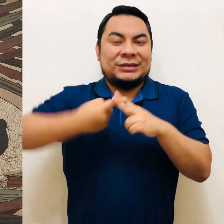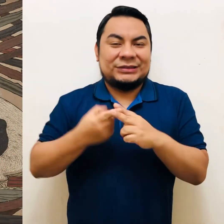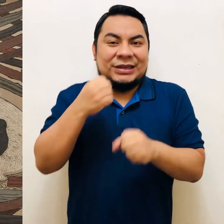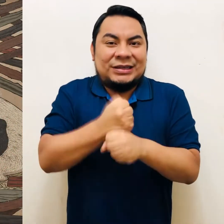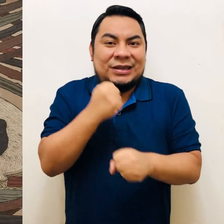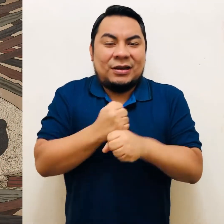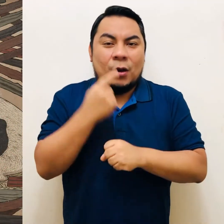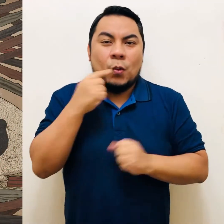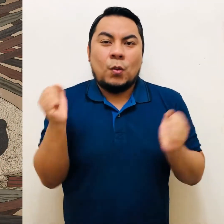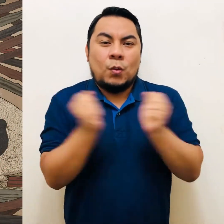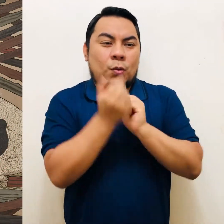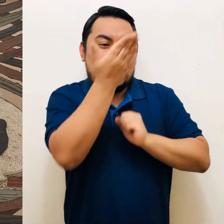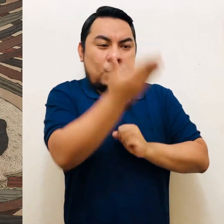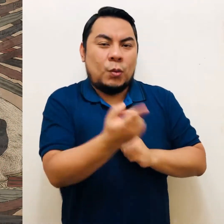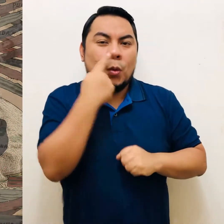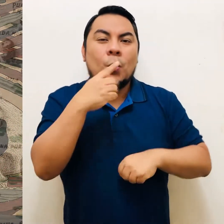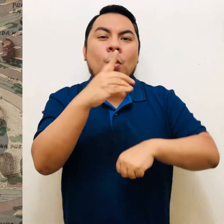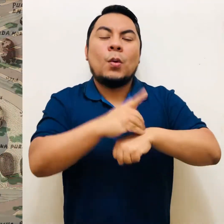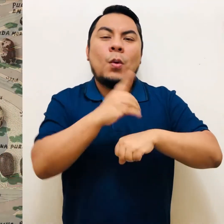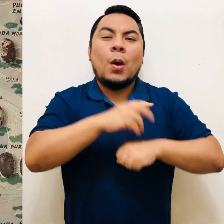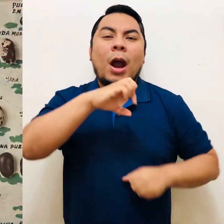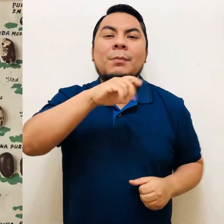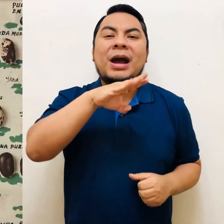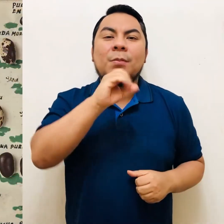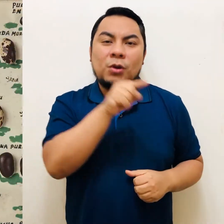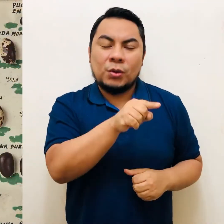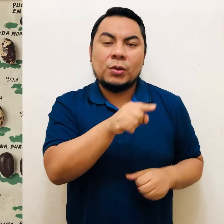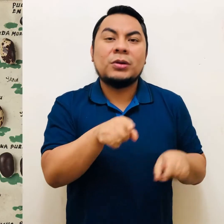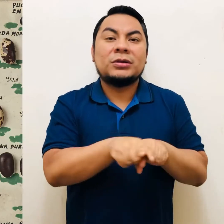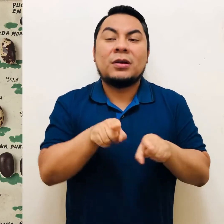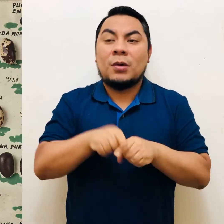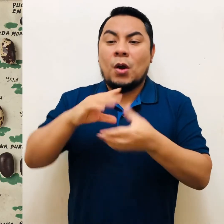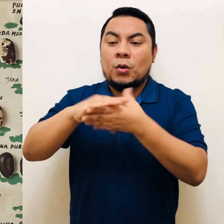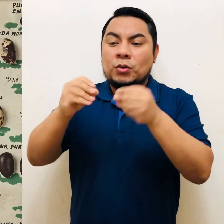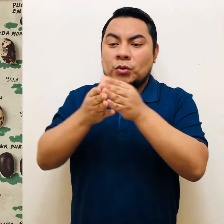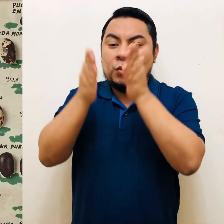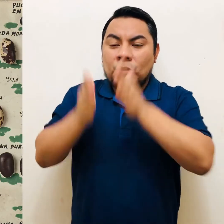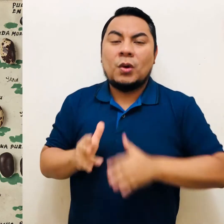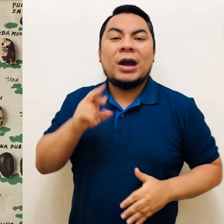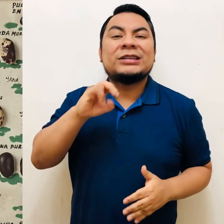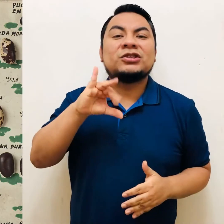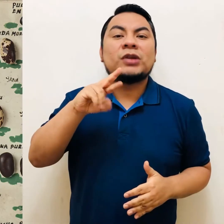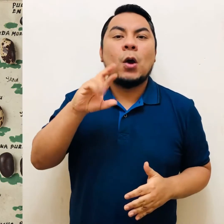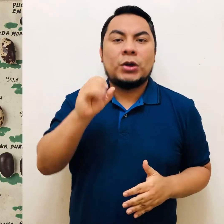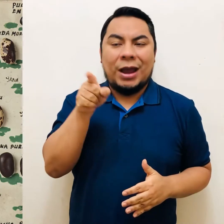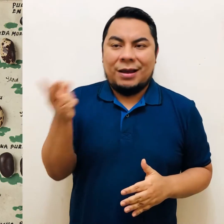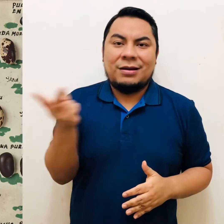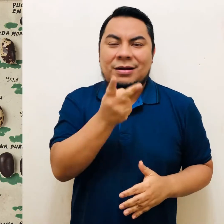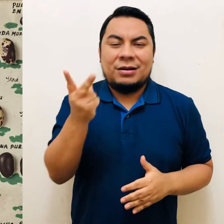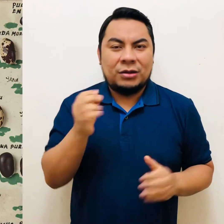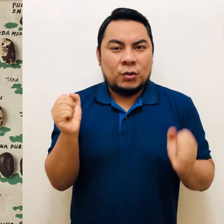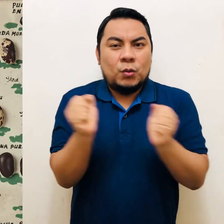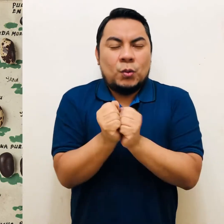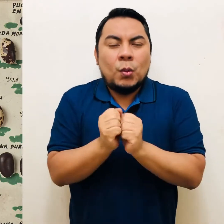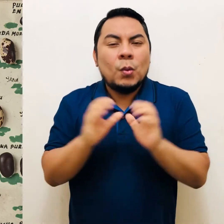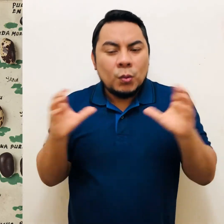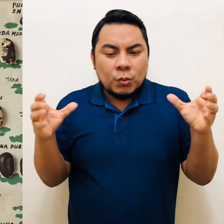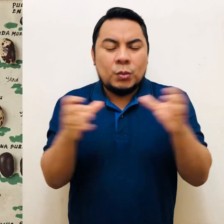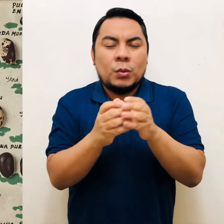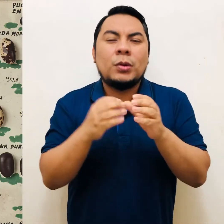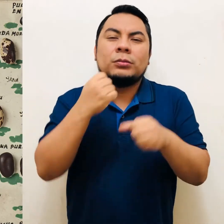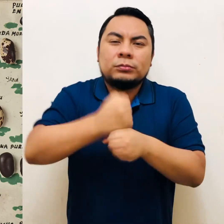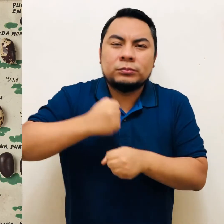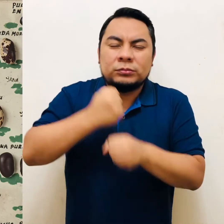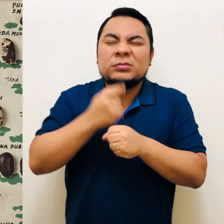trabajar con el doctor Pablo Macera y la historiadora Rosaura Andazábal para lo cual